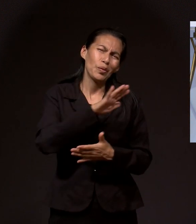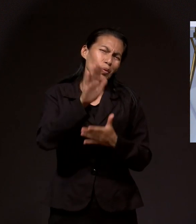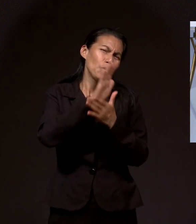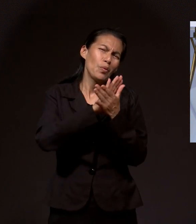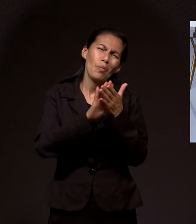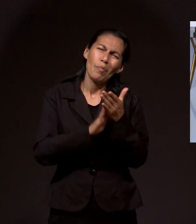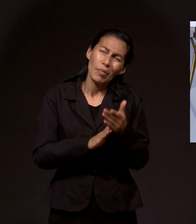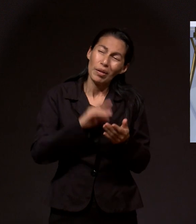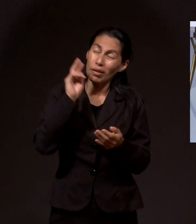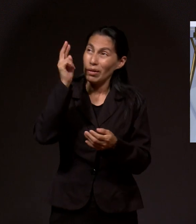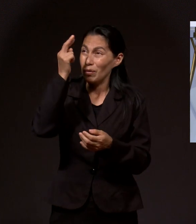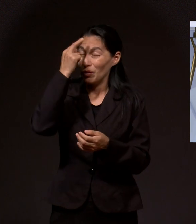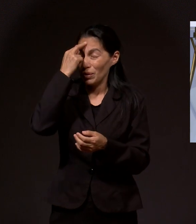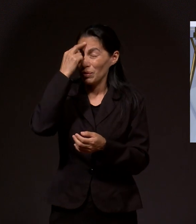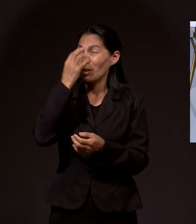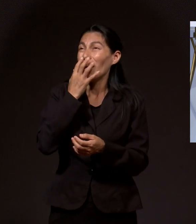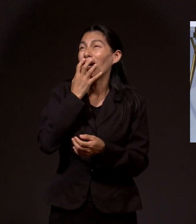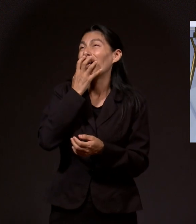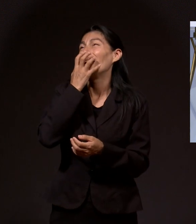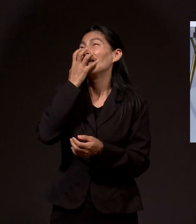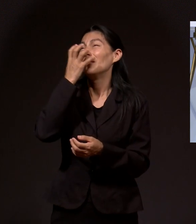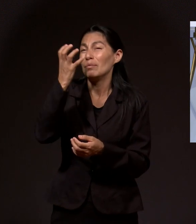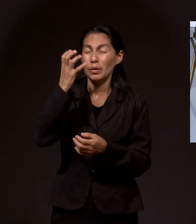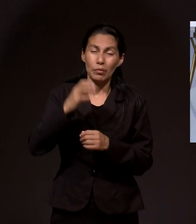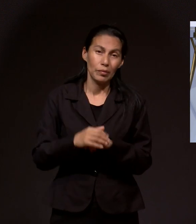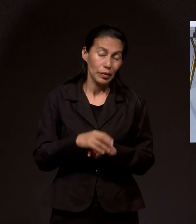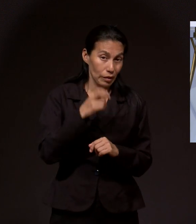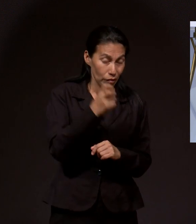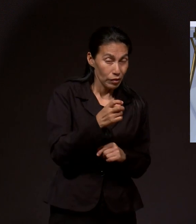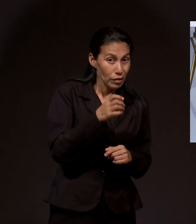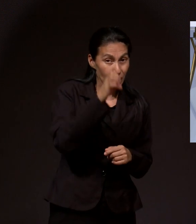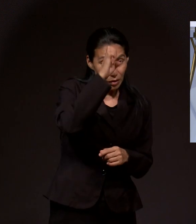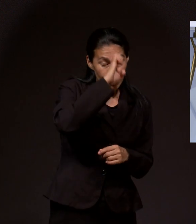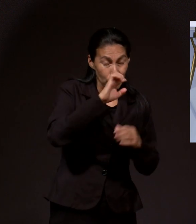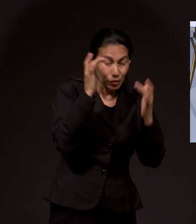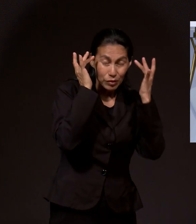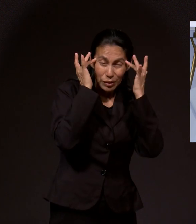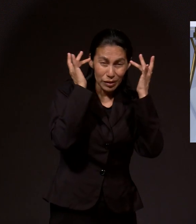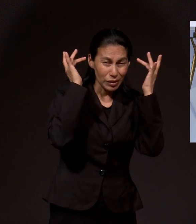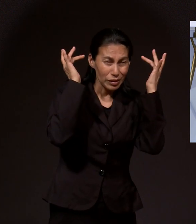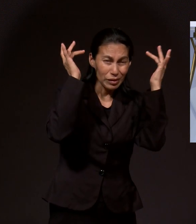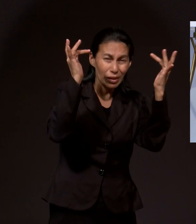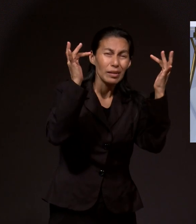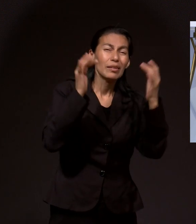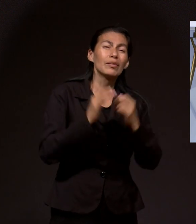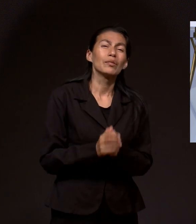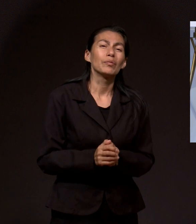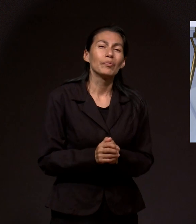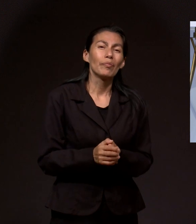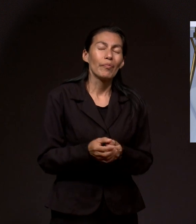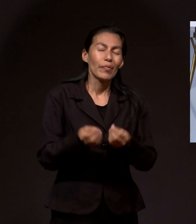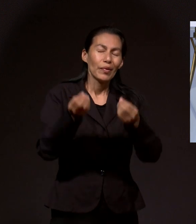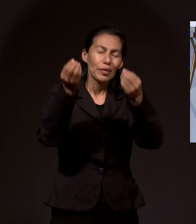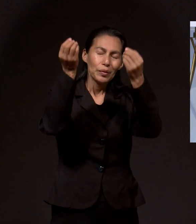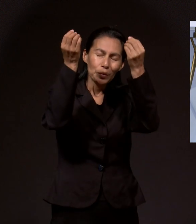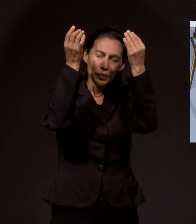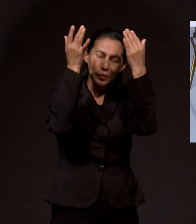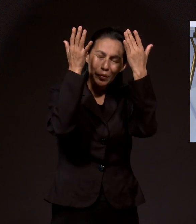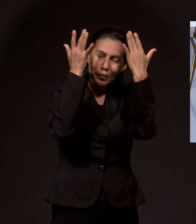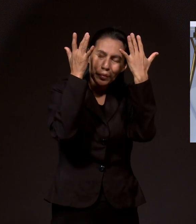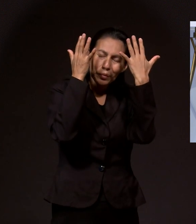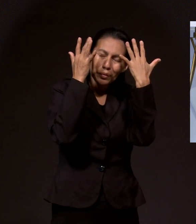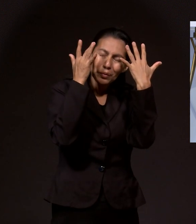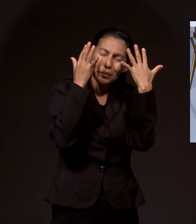reconocemos y clamamos por Él, el Espíritu Santo, entonces es cuando nos